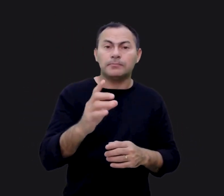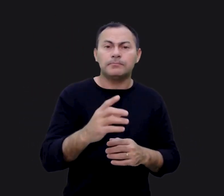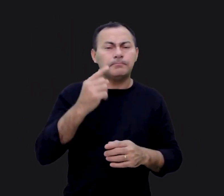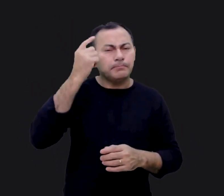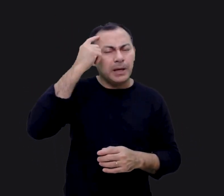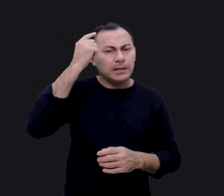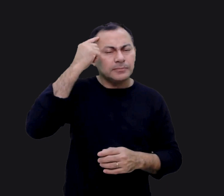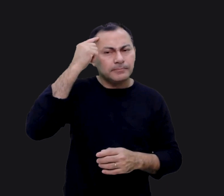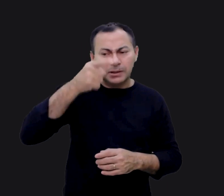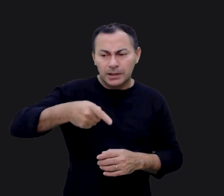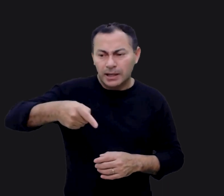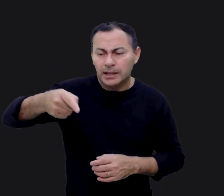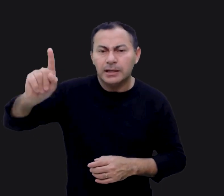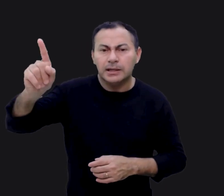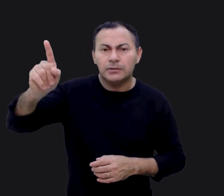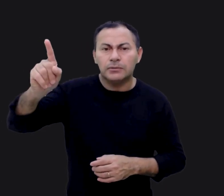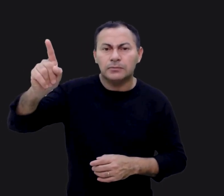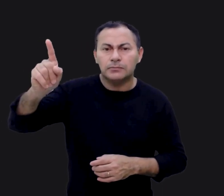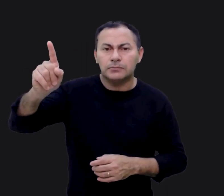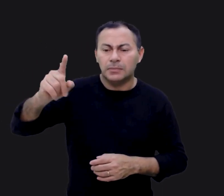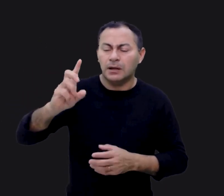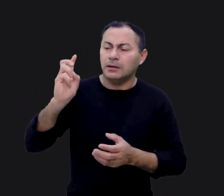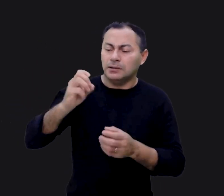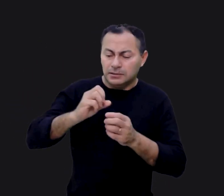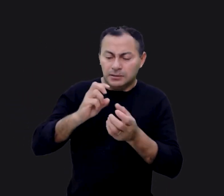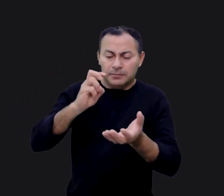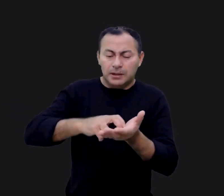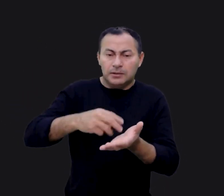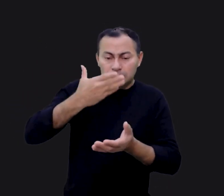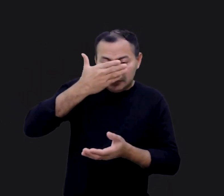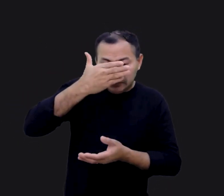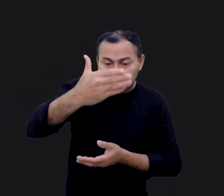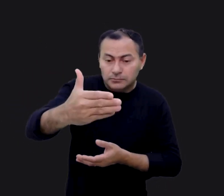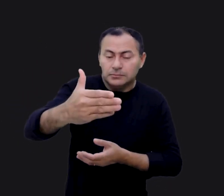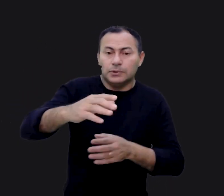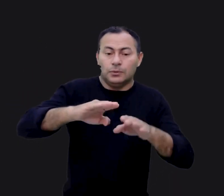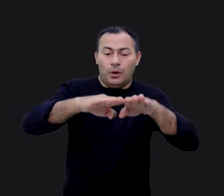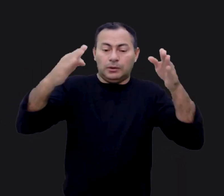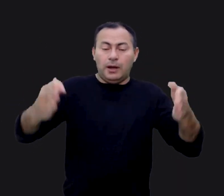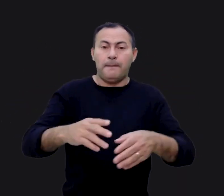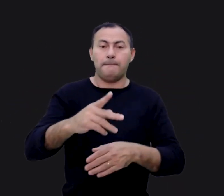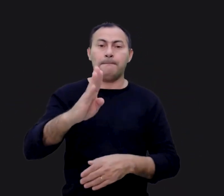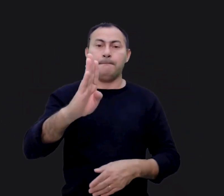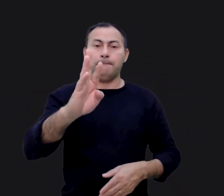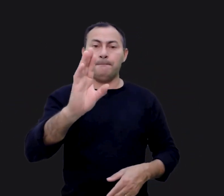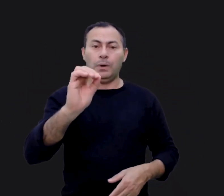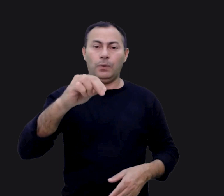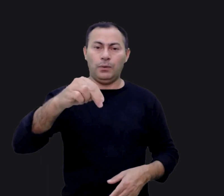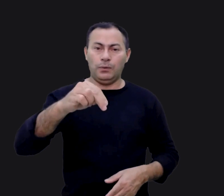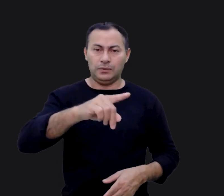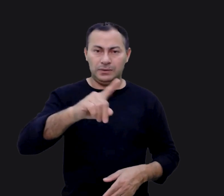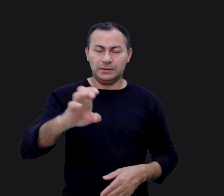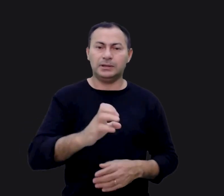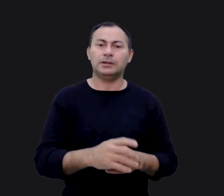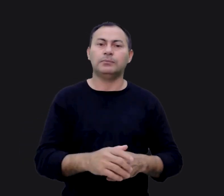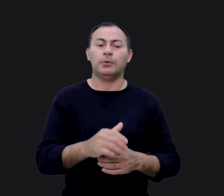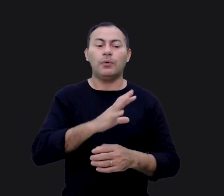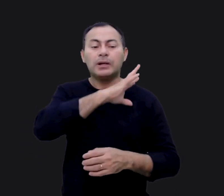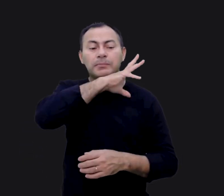Somente imagine você indo e se levantando diante do altar de bronze, onde está o animal que você está indo